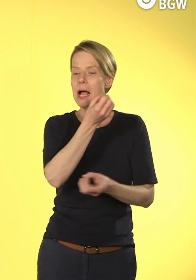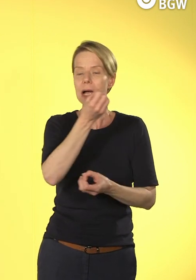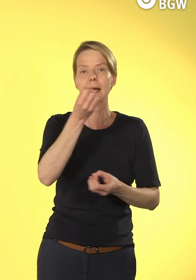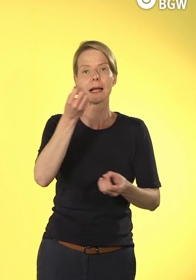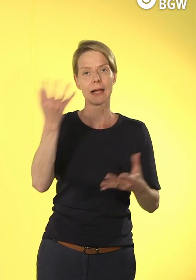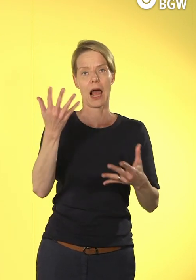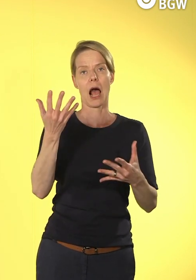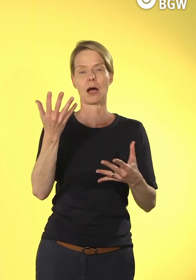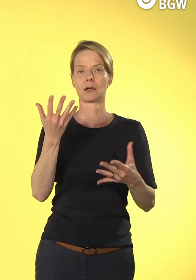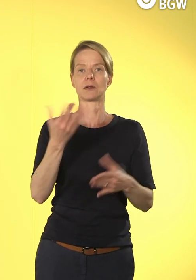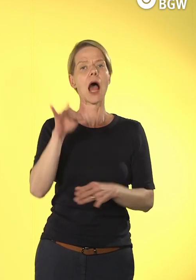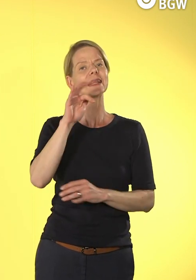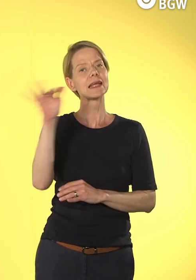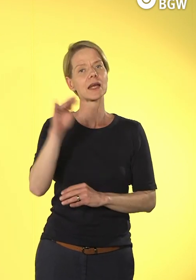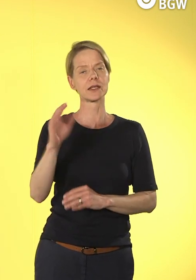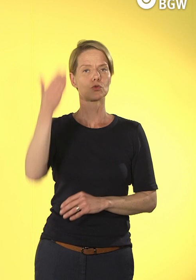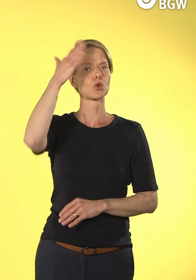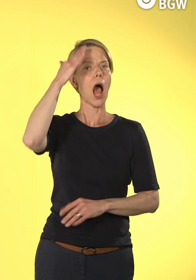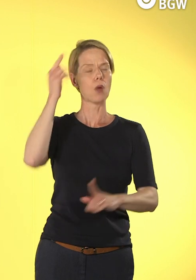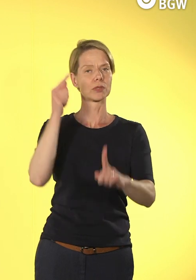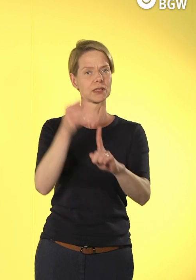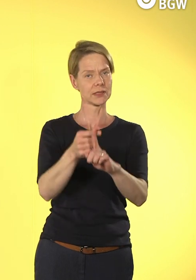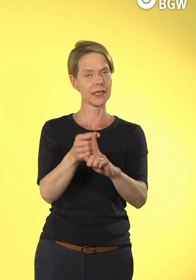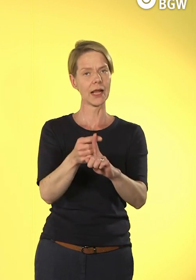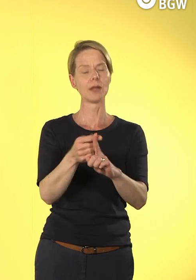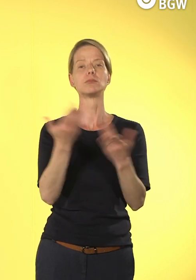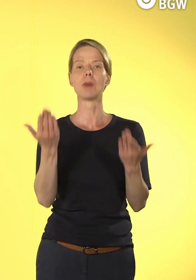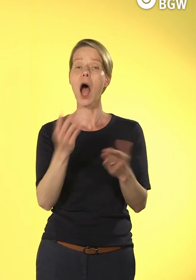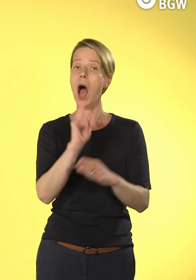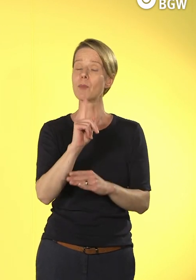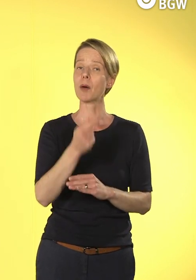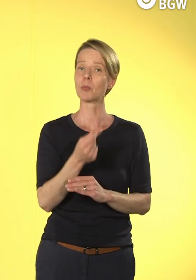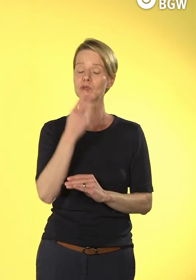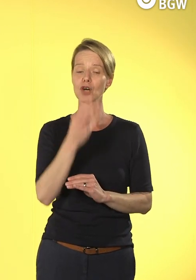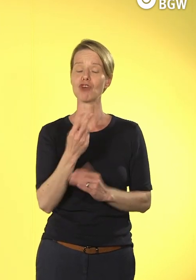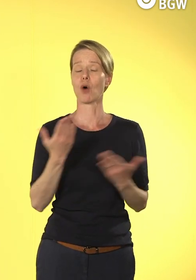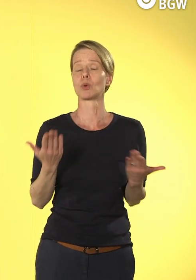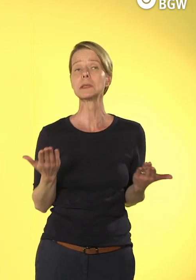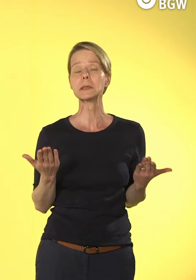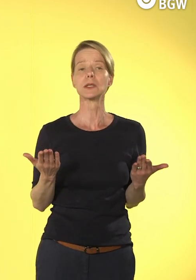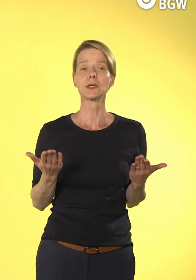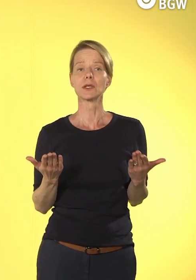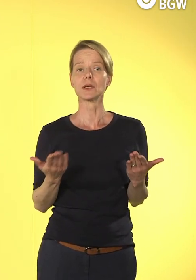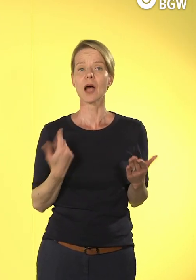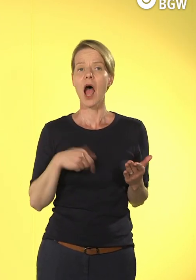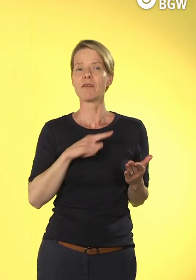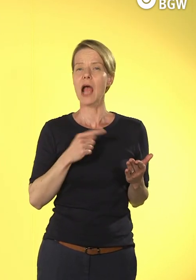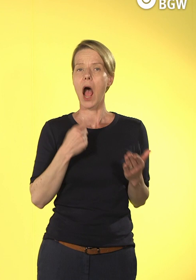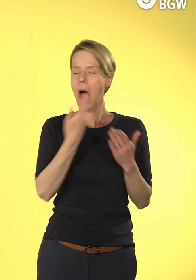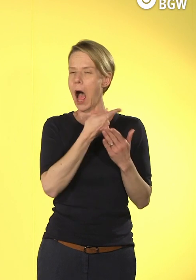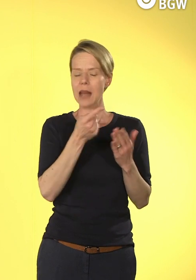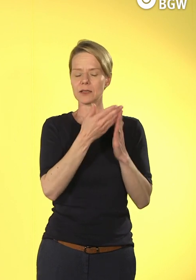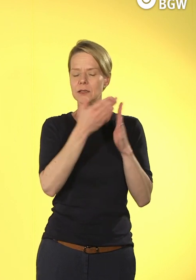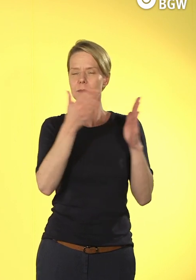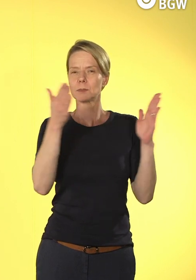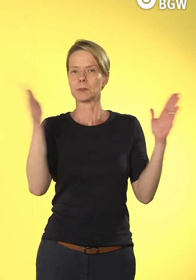Digitalisierung ist, dann müssen wir auch schauen, bei dem Thema Digital Readiness, dass wir das mit in den Blick kriegen. Es